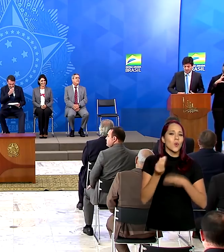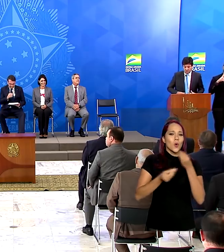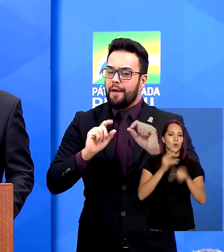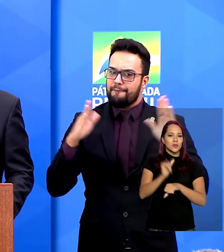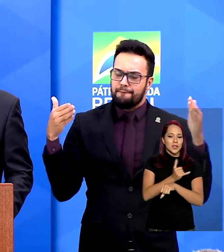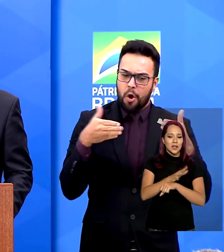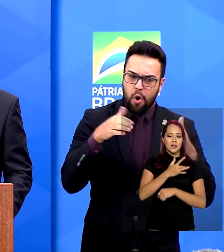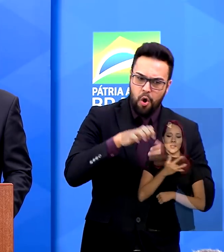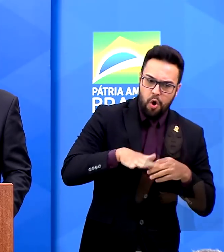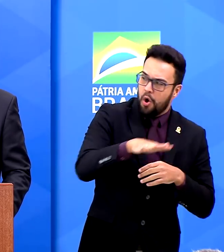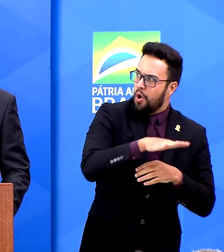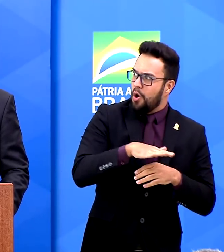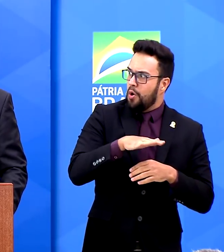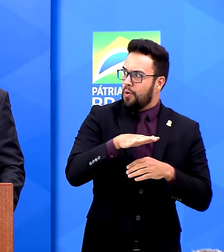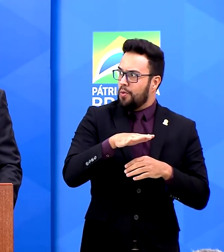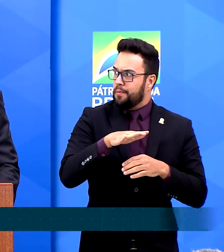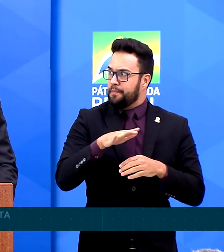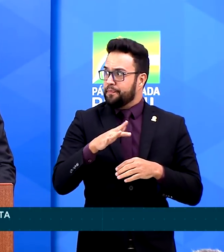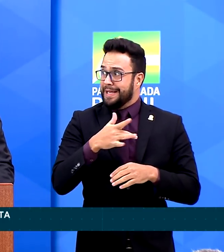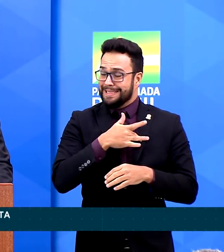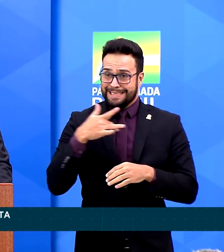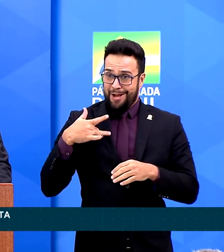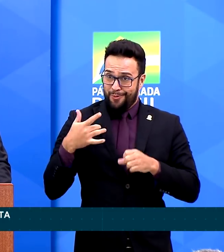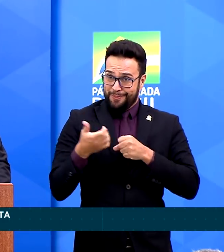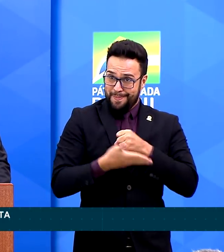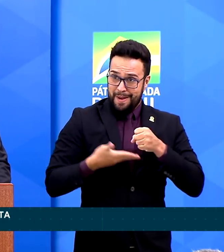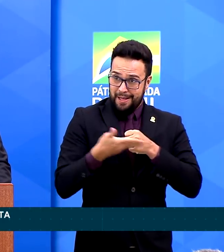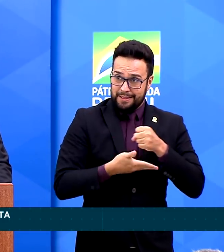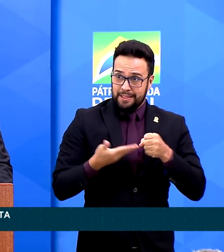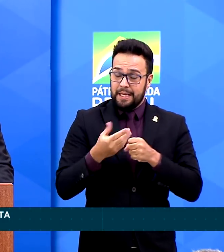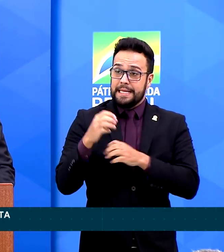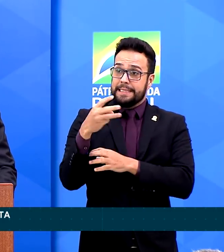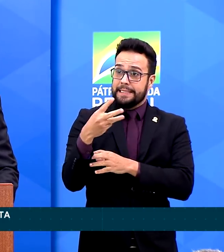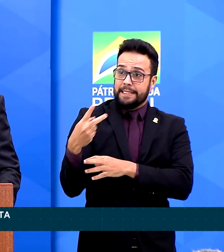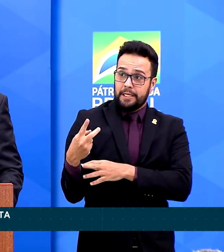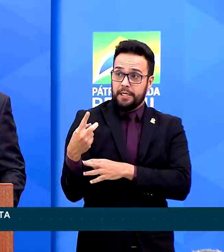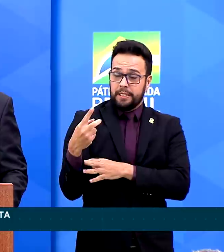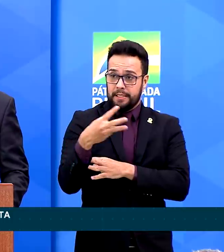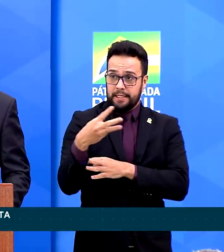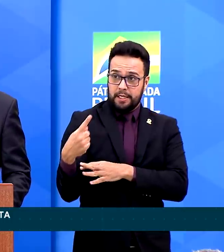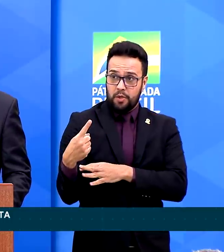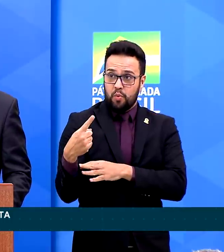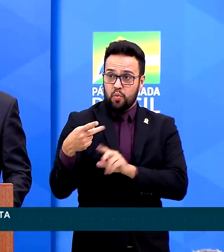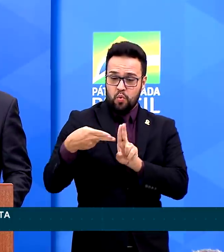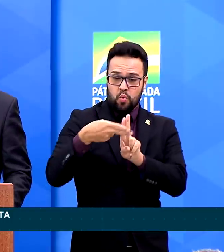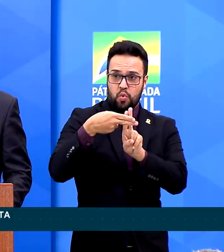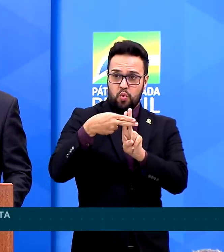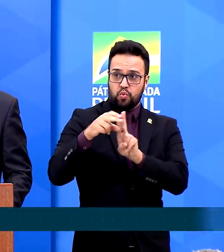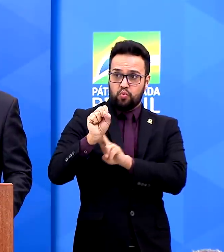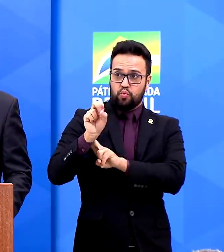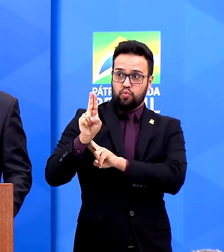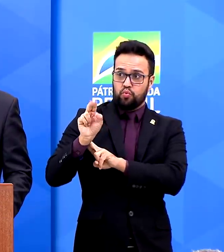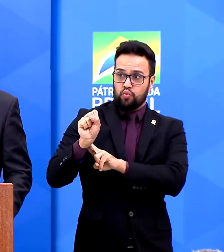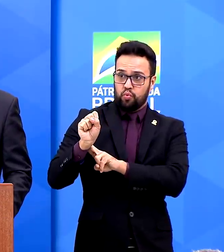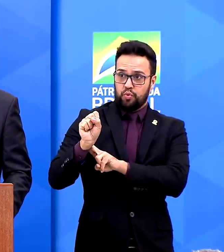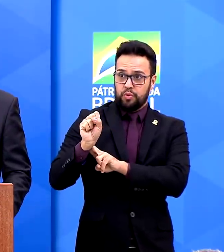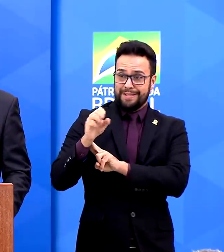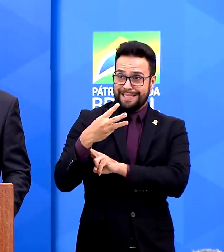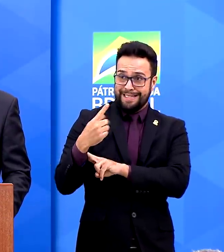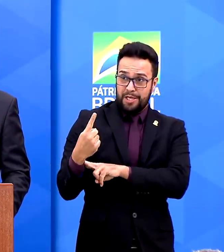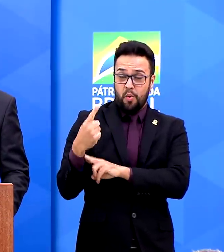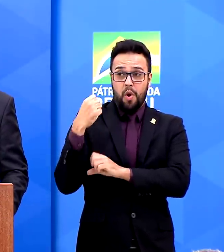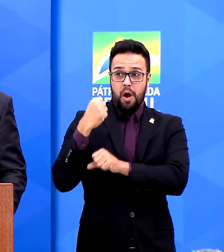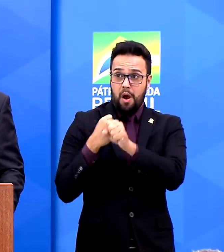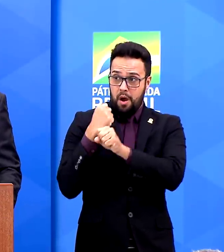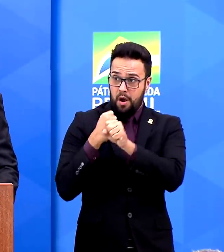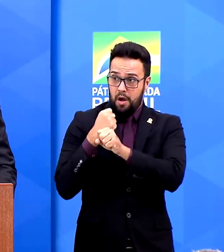saúde. Criamos pela primeira vez nesses 31 anos de SUS a Secretaria Nacional de Atenção Primária e demos